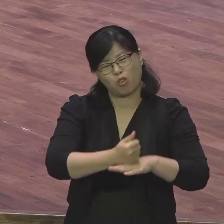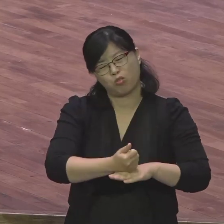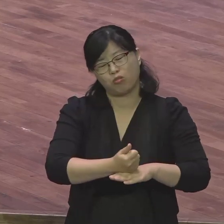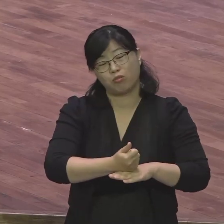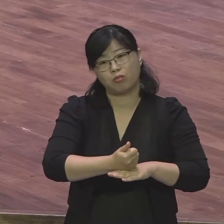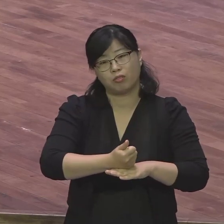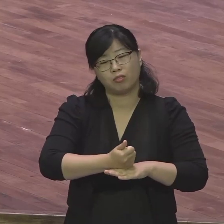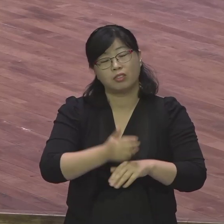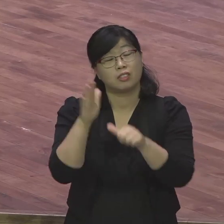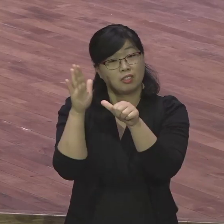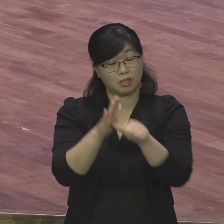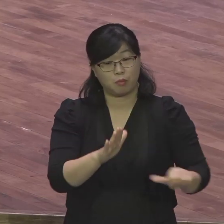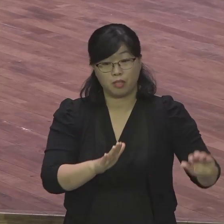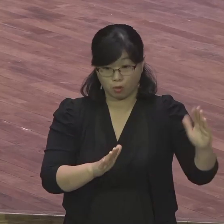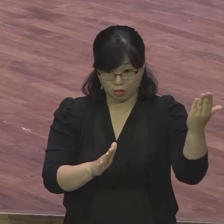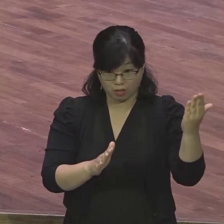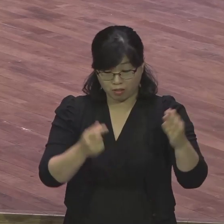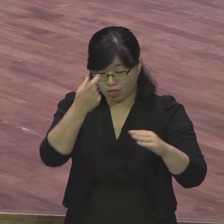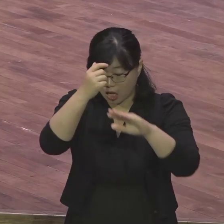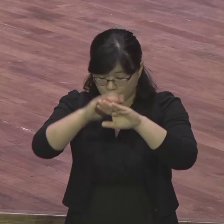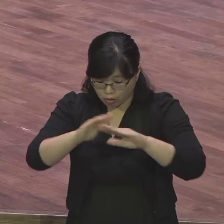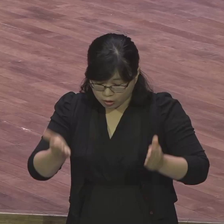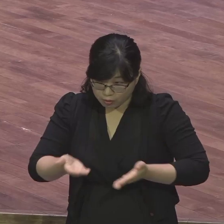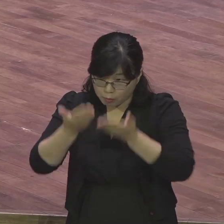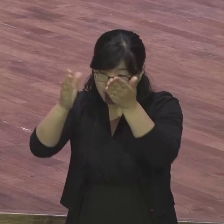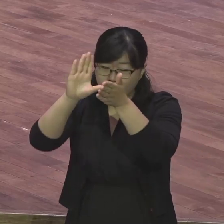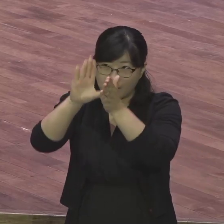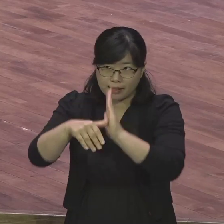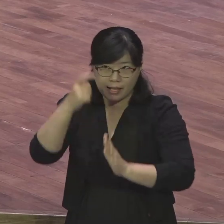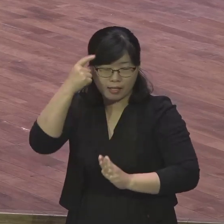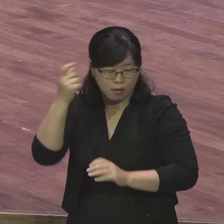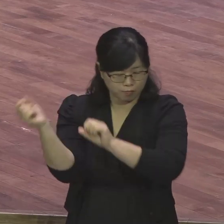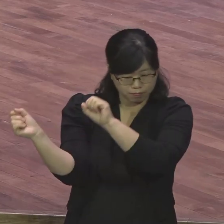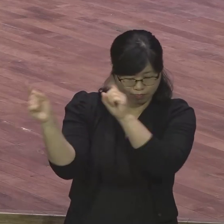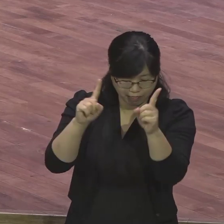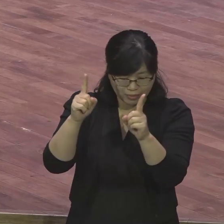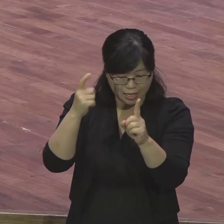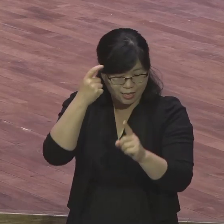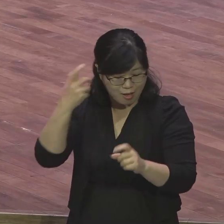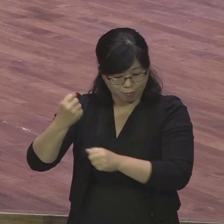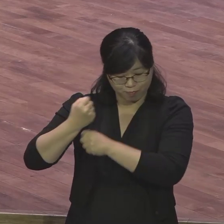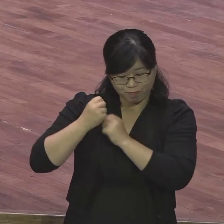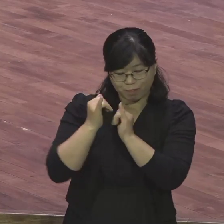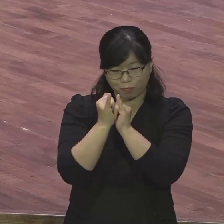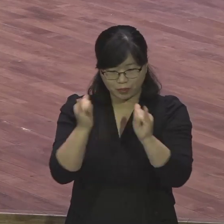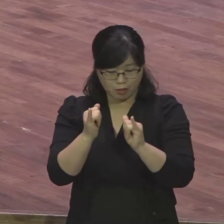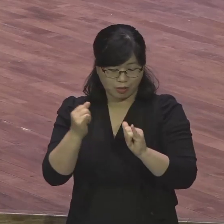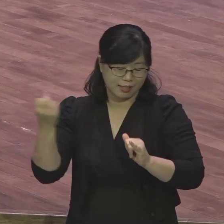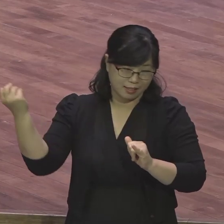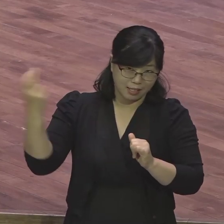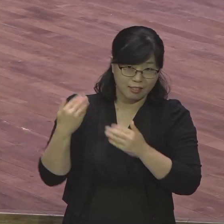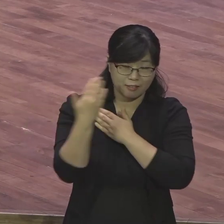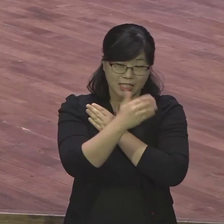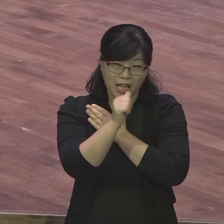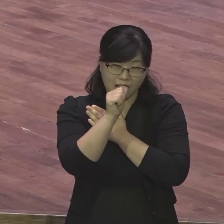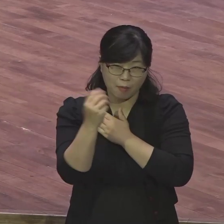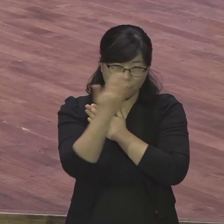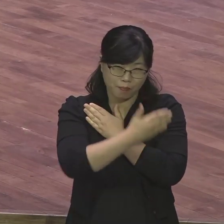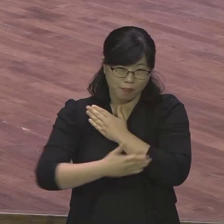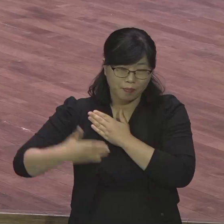드리냐 그거 고치려고 똥꽂이 피우지 말고 오늘부터 완전히 여러분의 말씀을 예배만 한 번 제대로